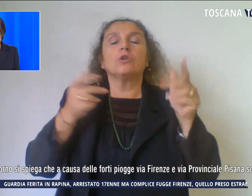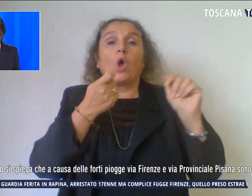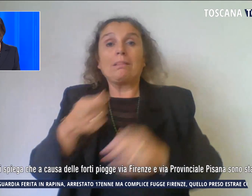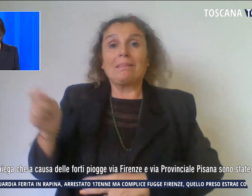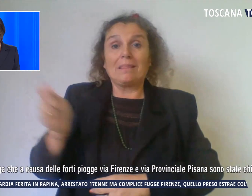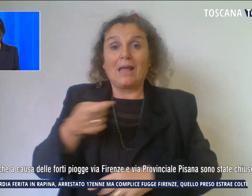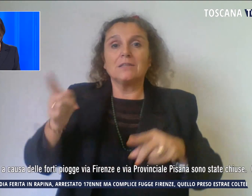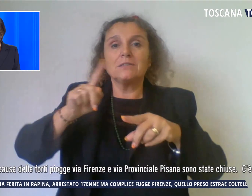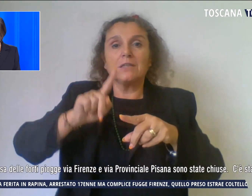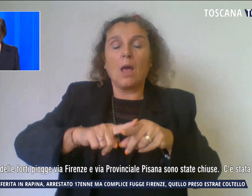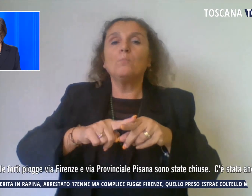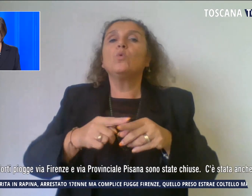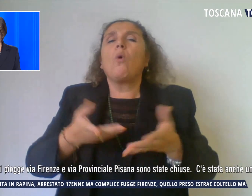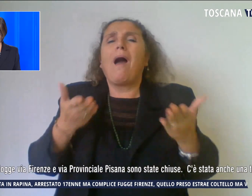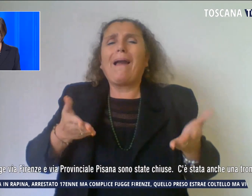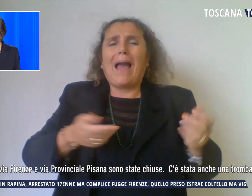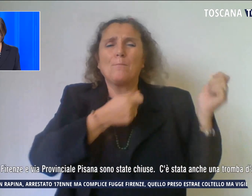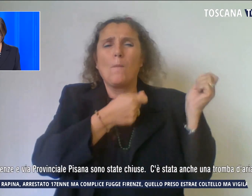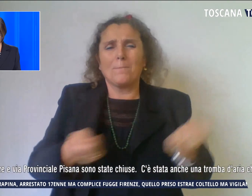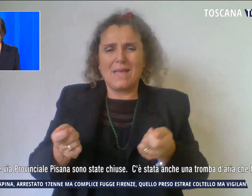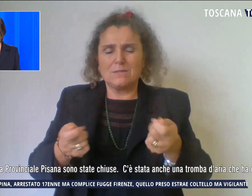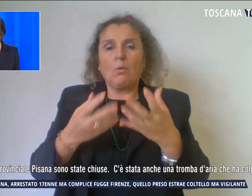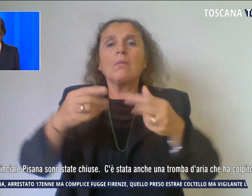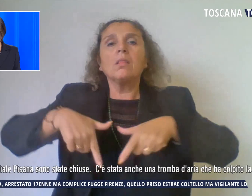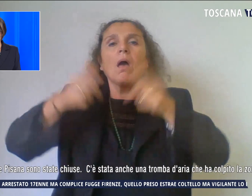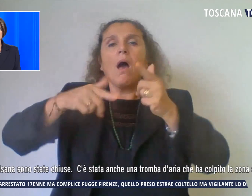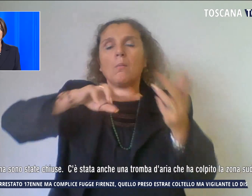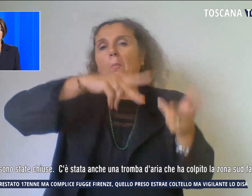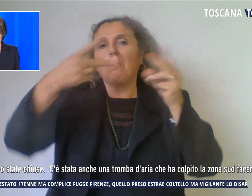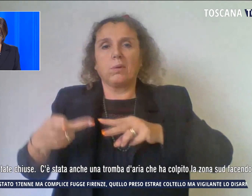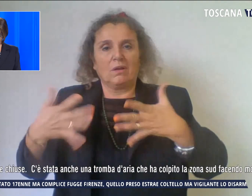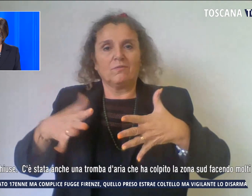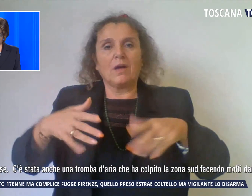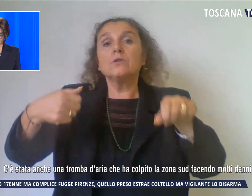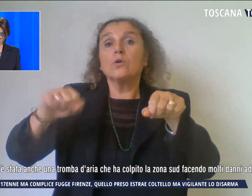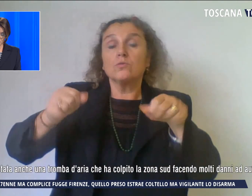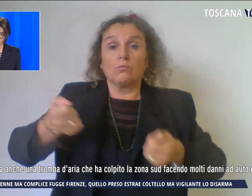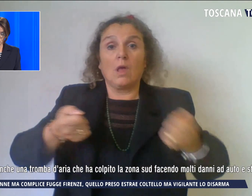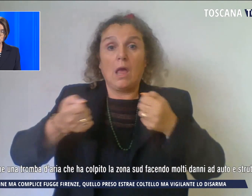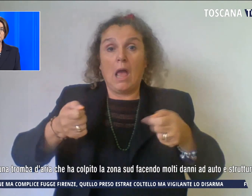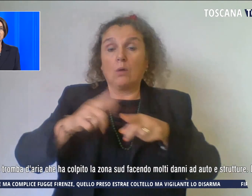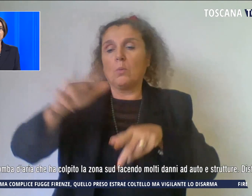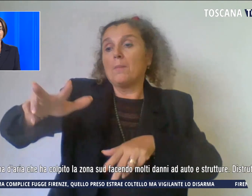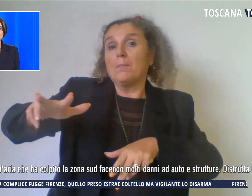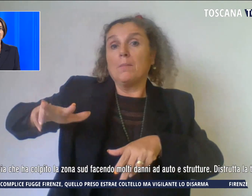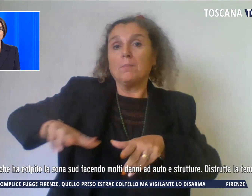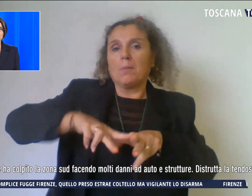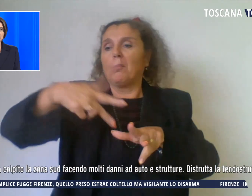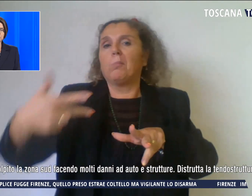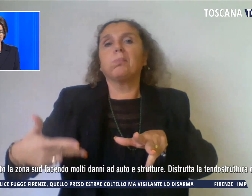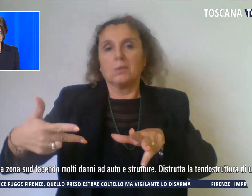di baseball. Diversi alberi sono caduti e molte auto e scooter che erano posteggiati sono risultati